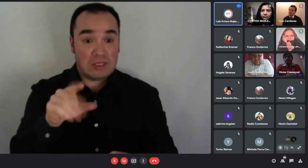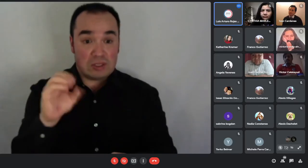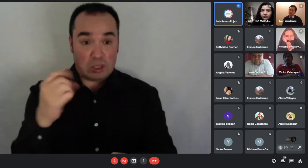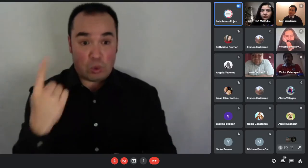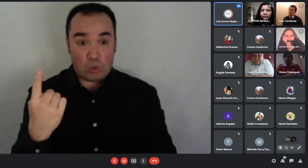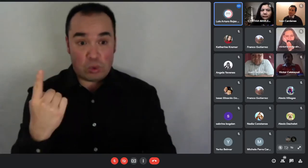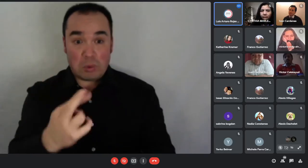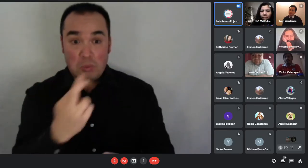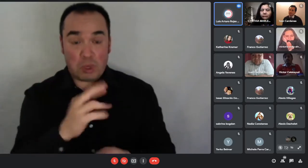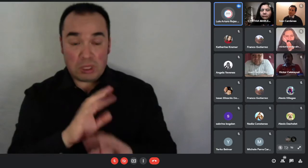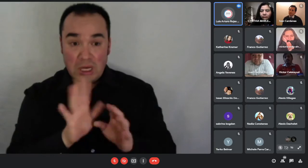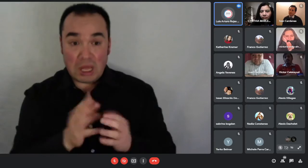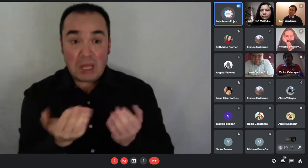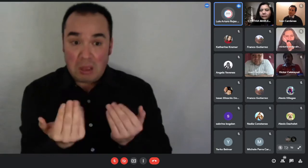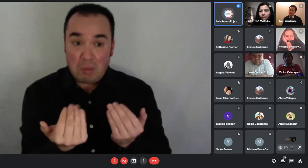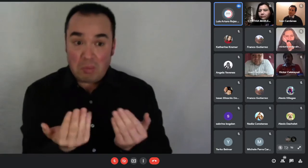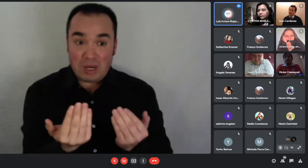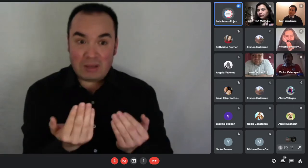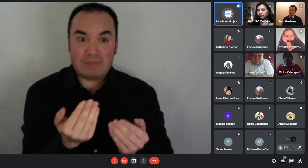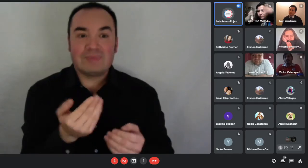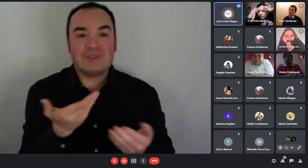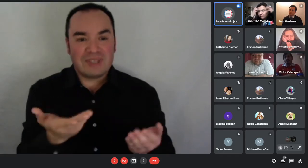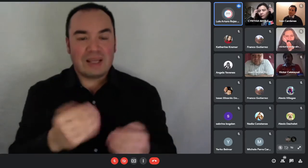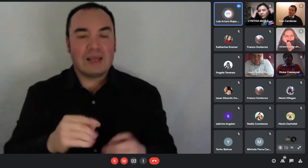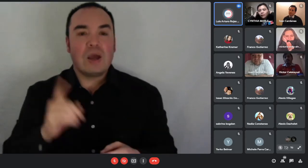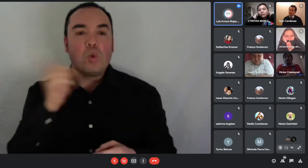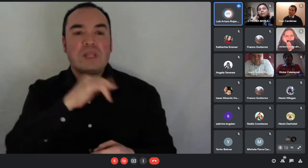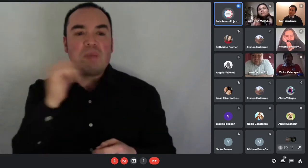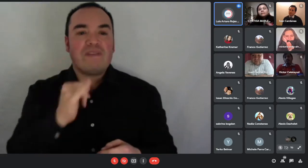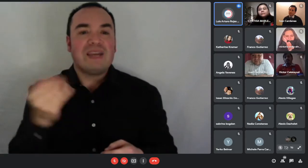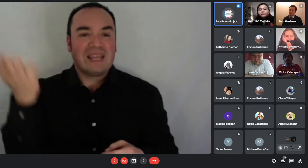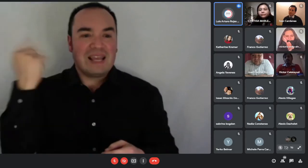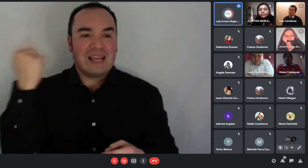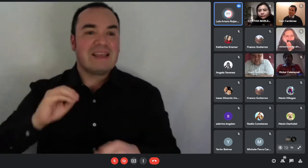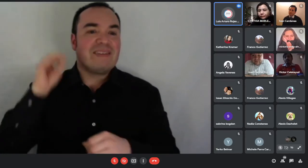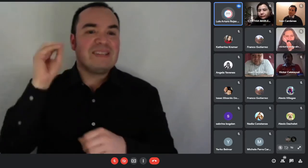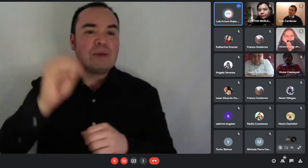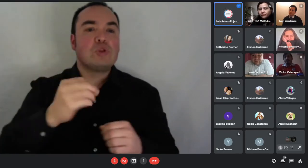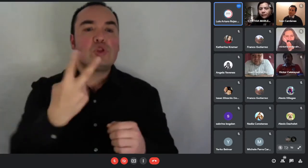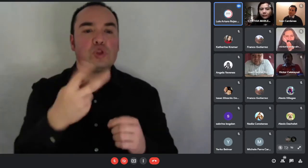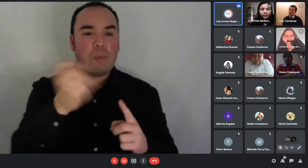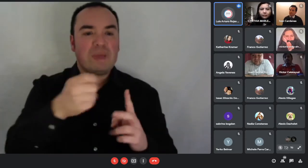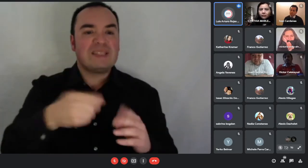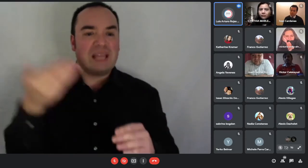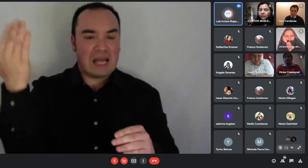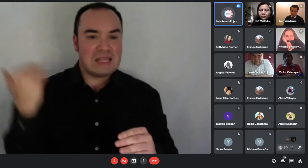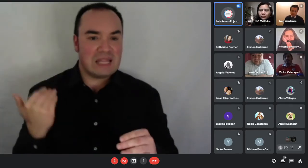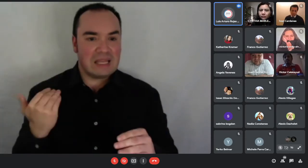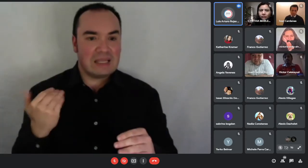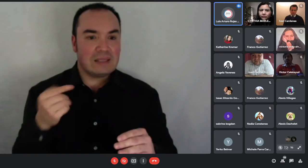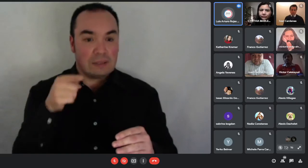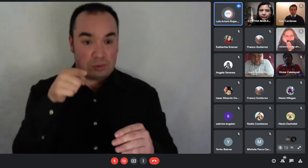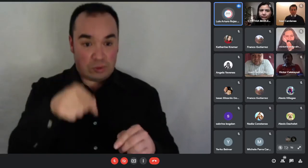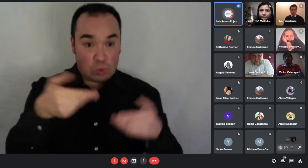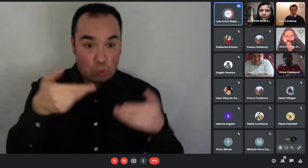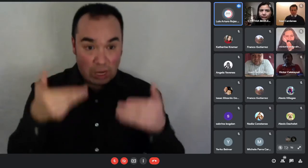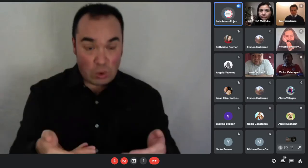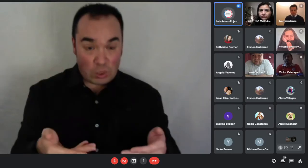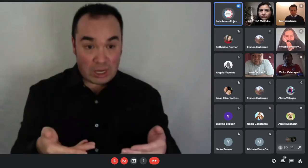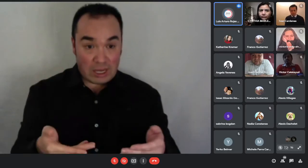fue hace aproximadamente dos meses atrás por lo tanto en este momento estamos en un periodo en donde en cualquier momento se publica la nómina